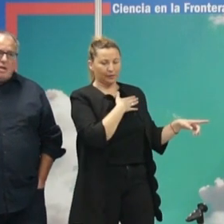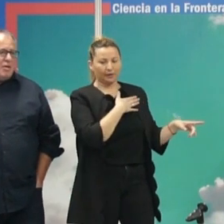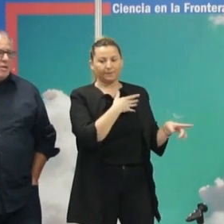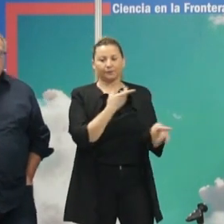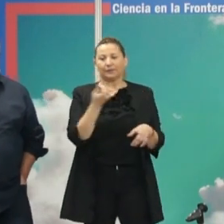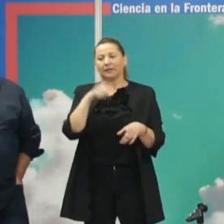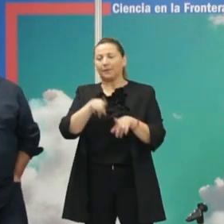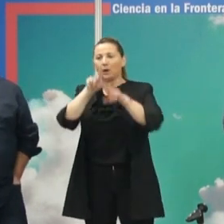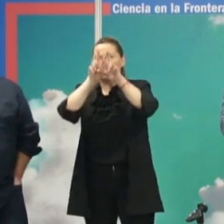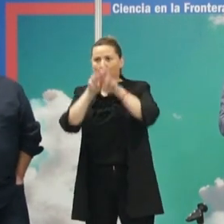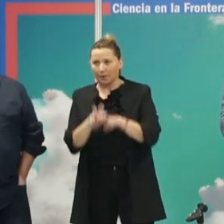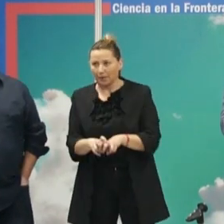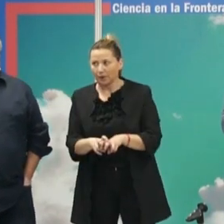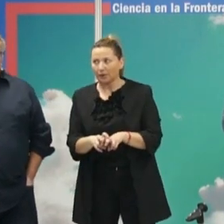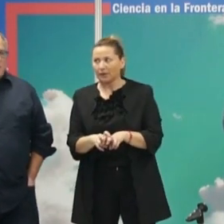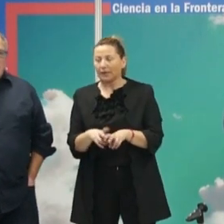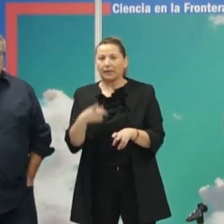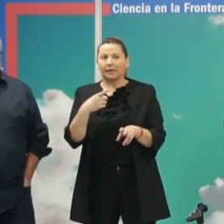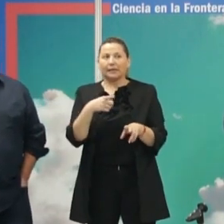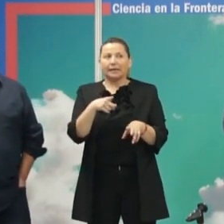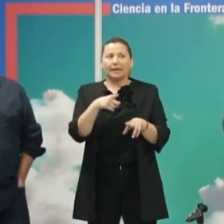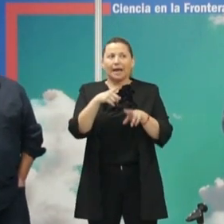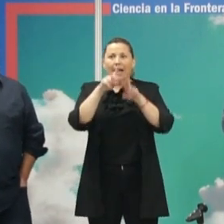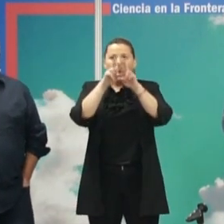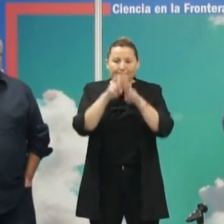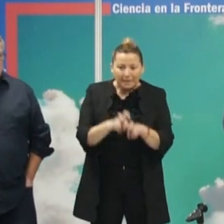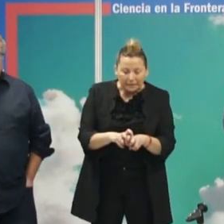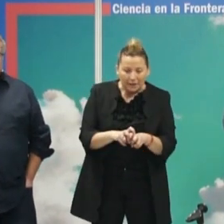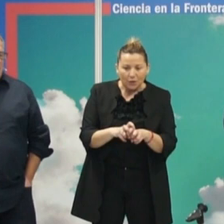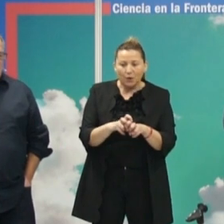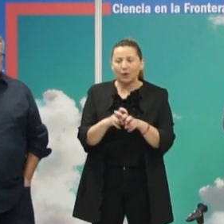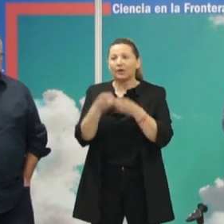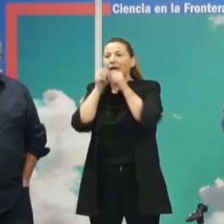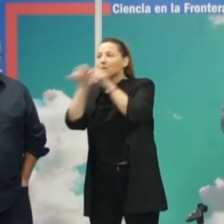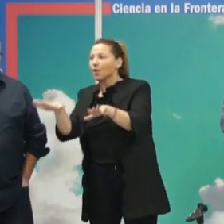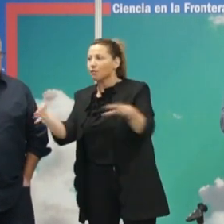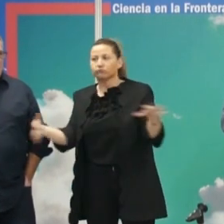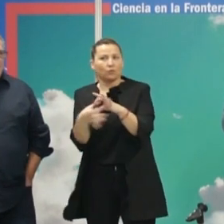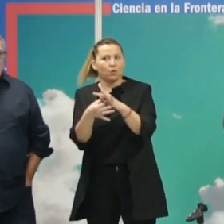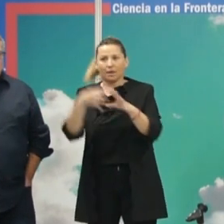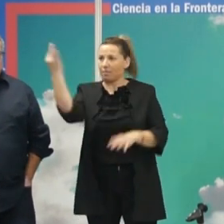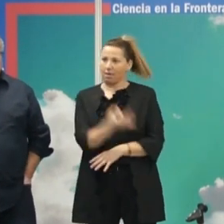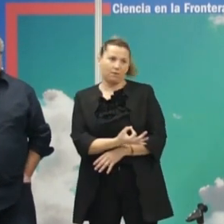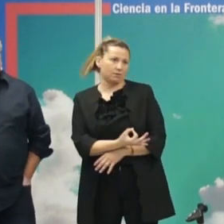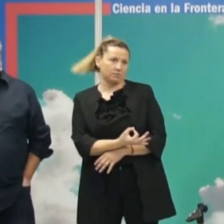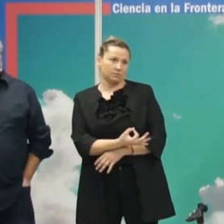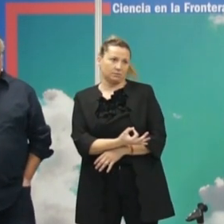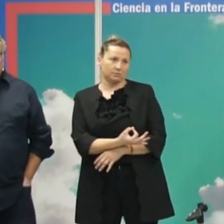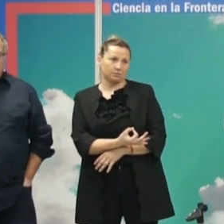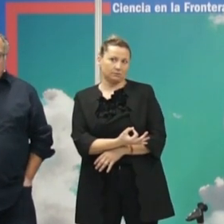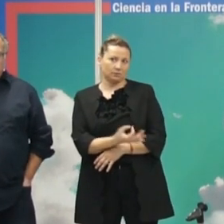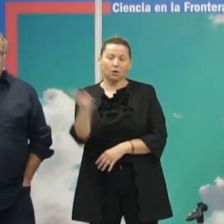hacemos investigación le pasa lo mismo, que no entendemos la investigación sin la divulgación. No la entendemos. Es decir, tenéis que